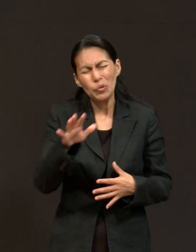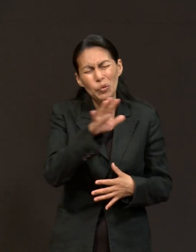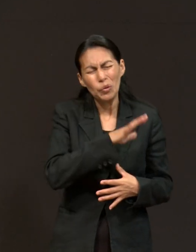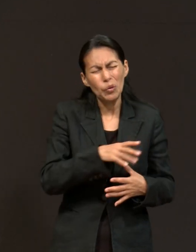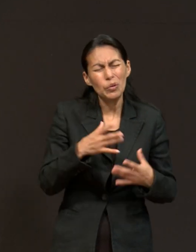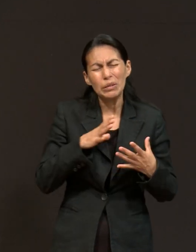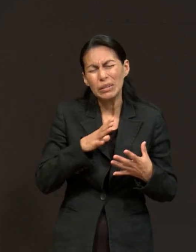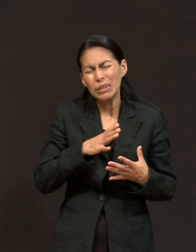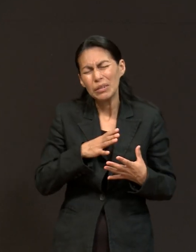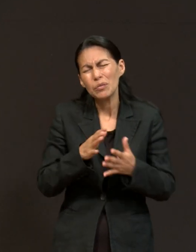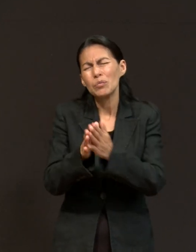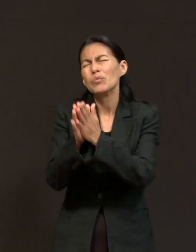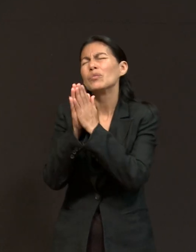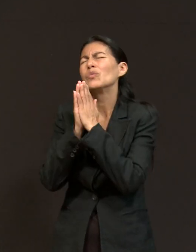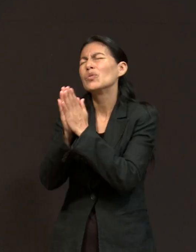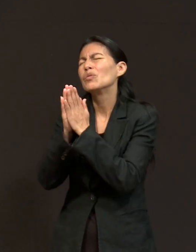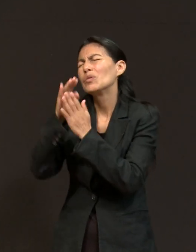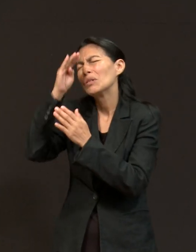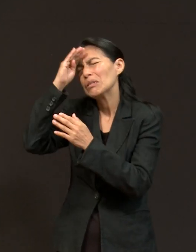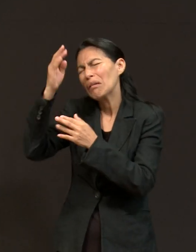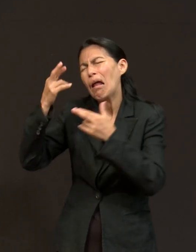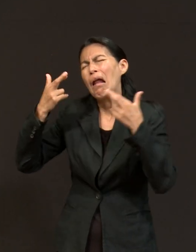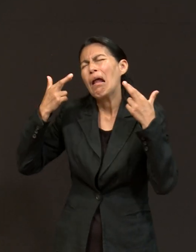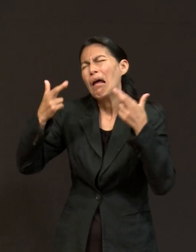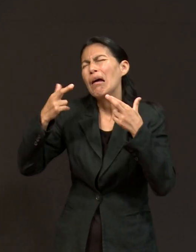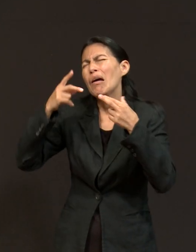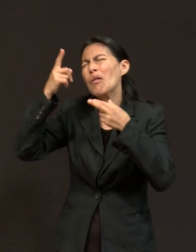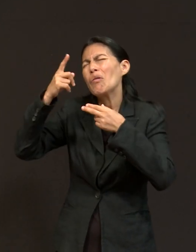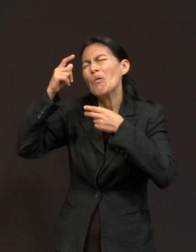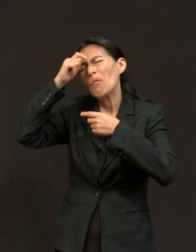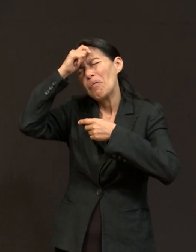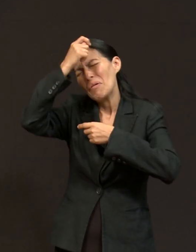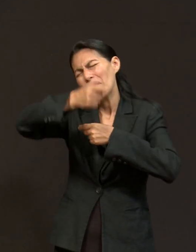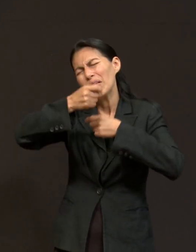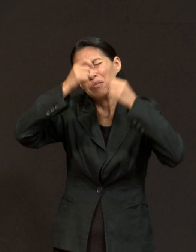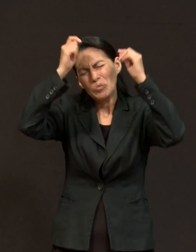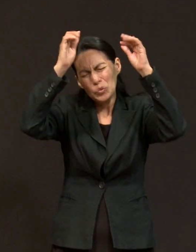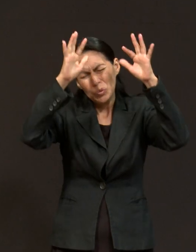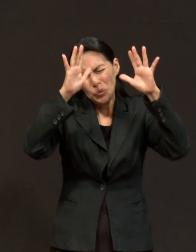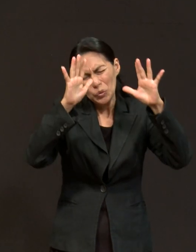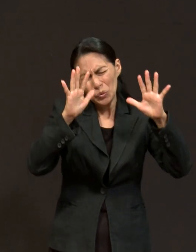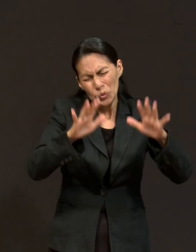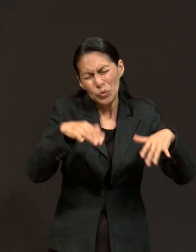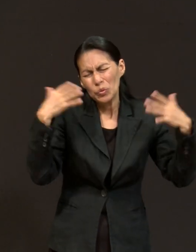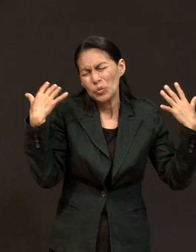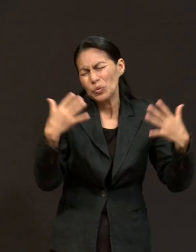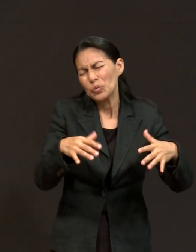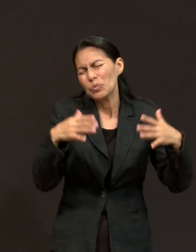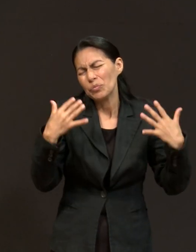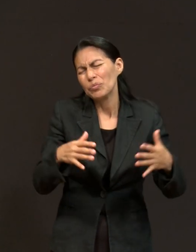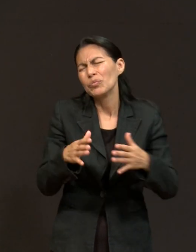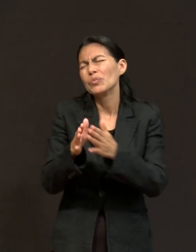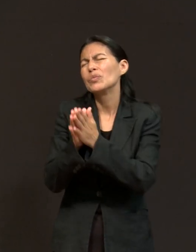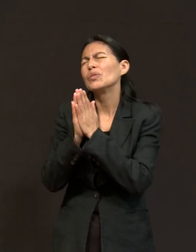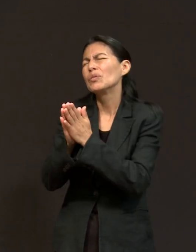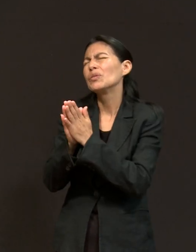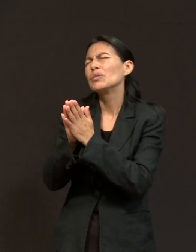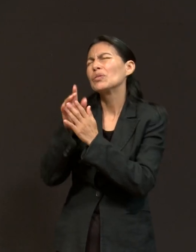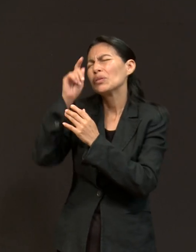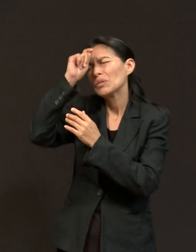Derrama esas riquezas en Cristo sobre cada uno de nosotros. Te bendecimos y adoramos, Señor, en esta noche. En el